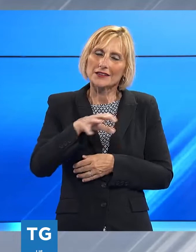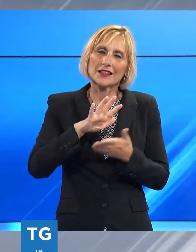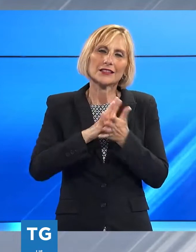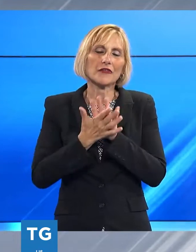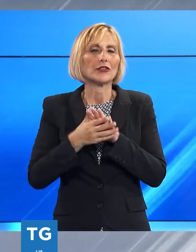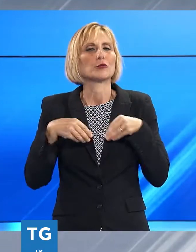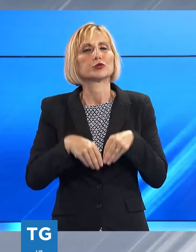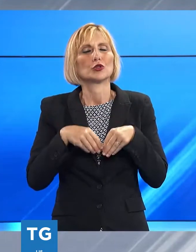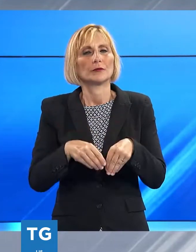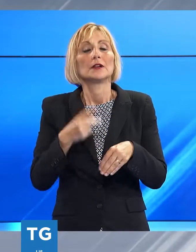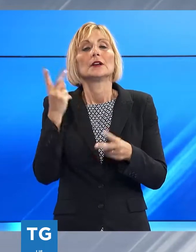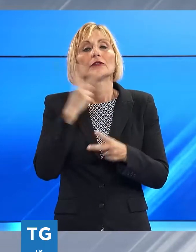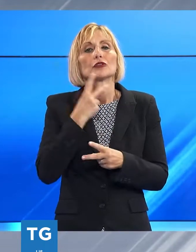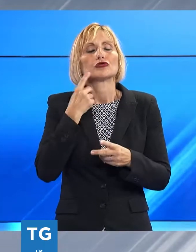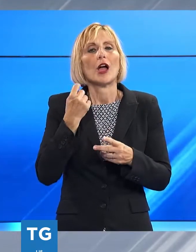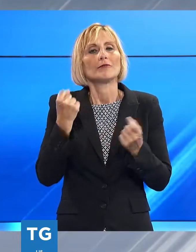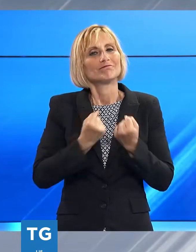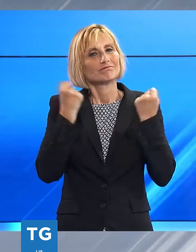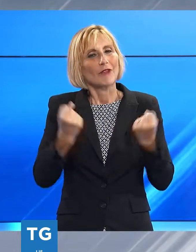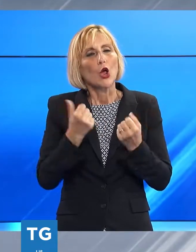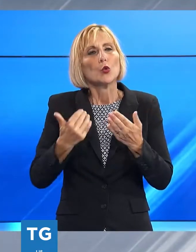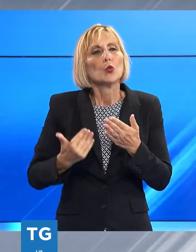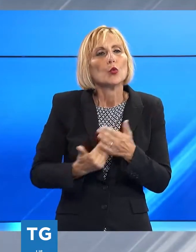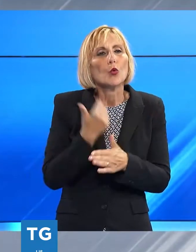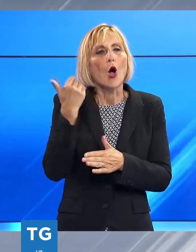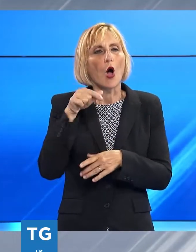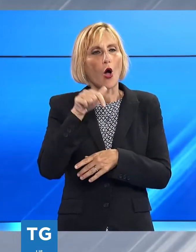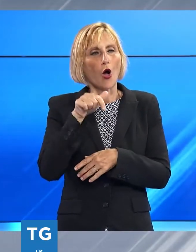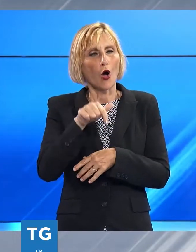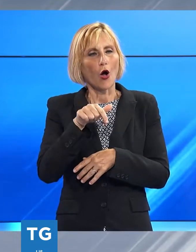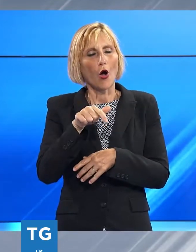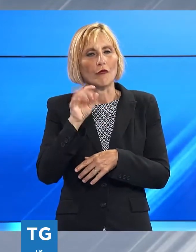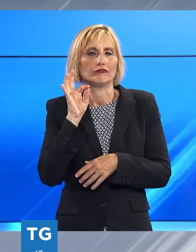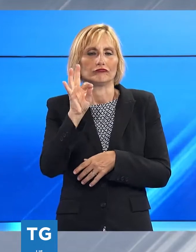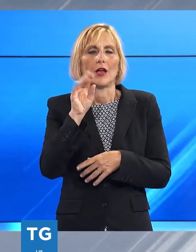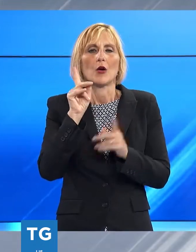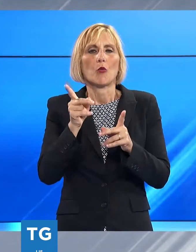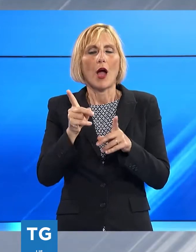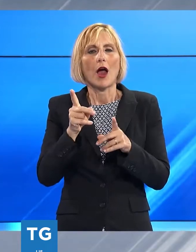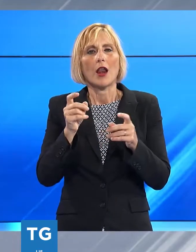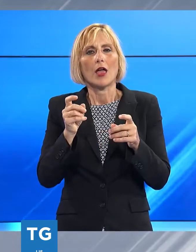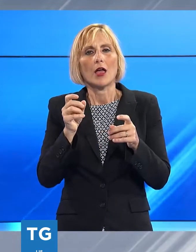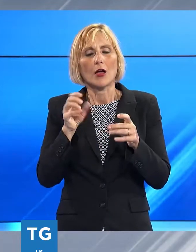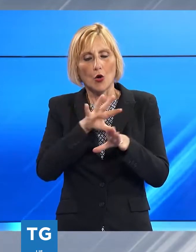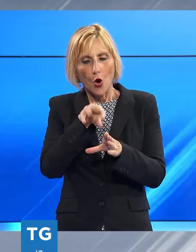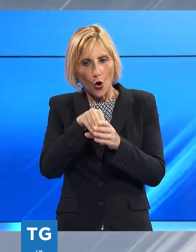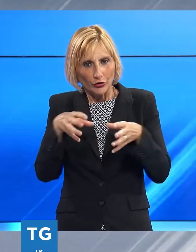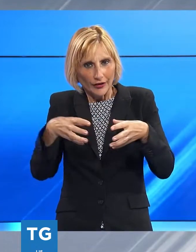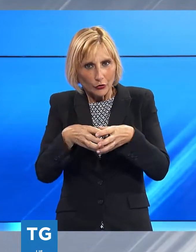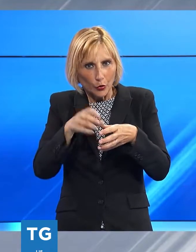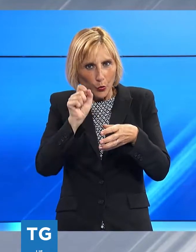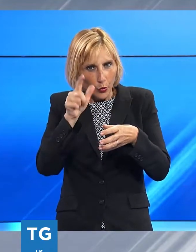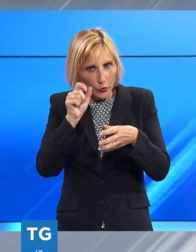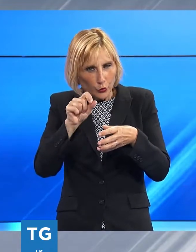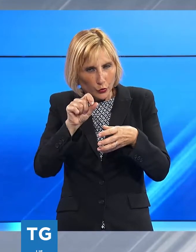questa esperienza nasce l'idea di promuovere una nuova manifestazione pensata come un contenitore di cultura a 360 gradi